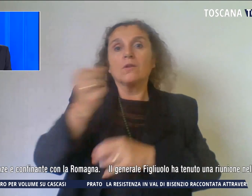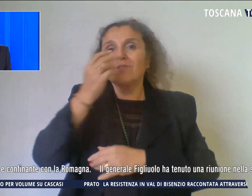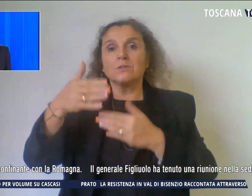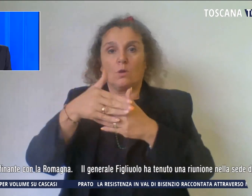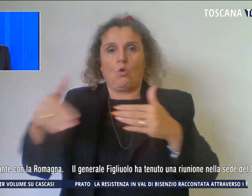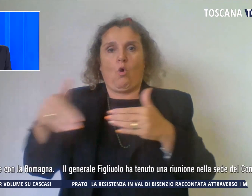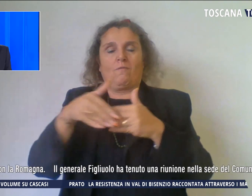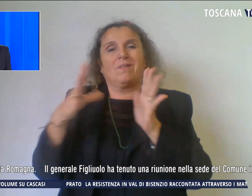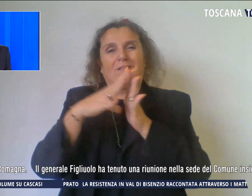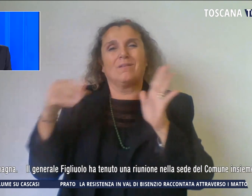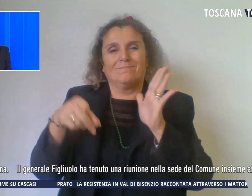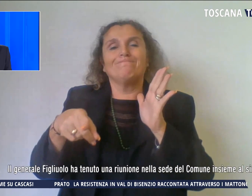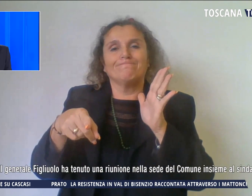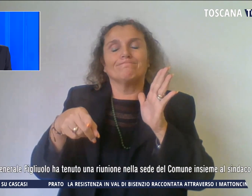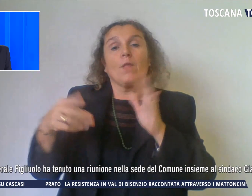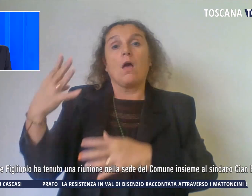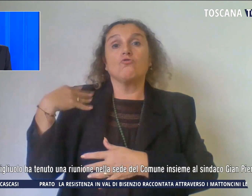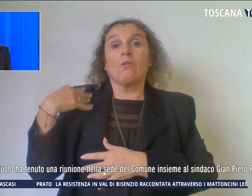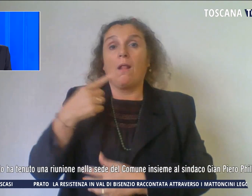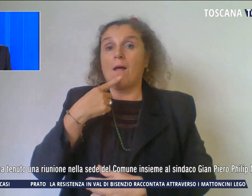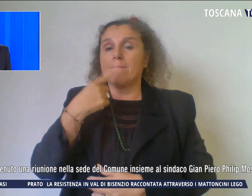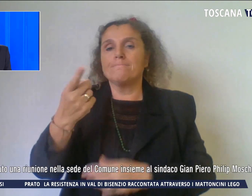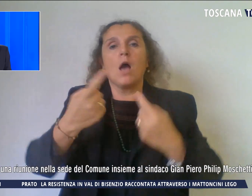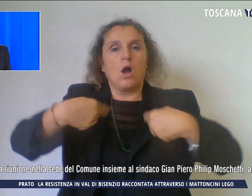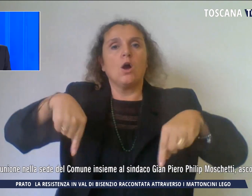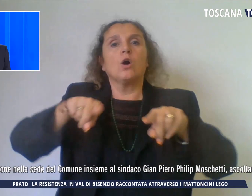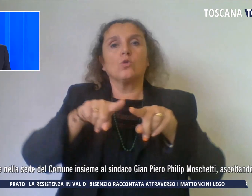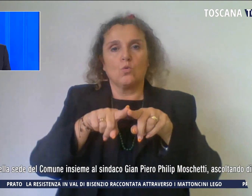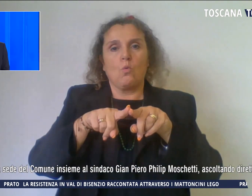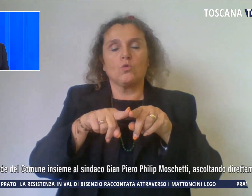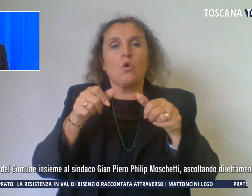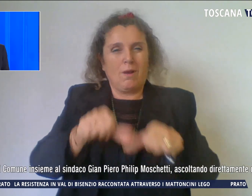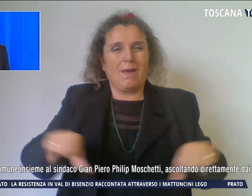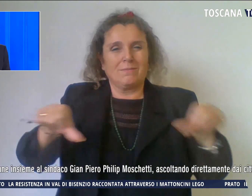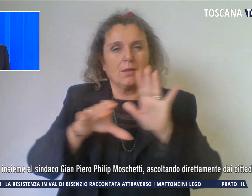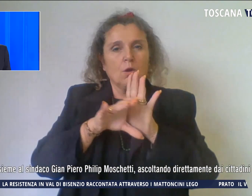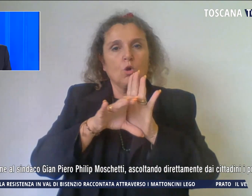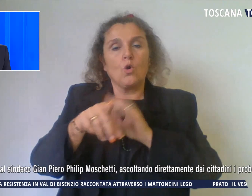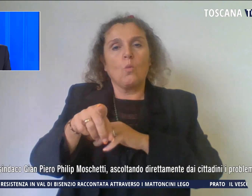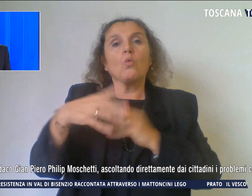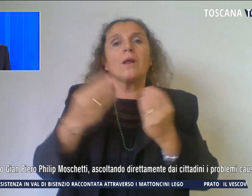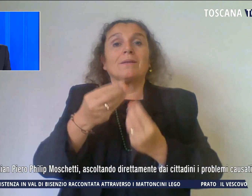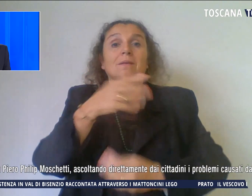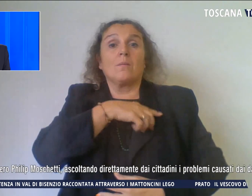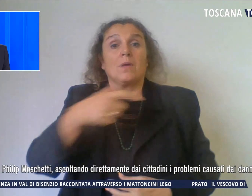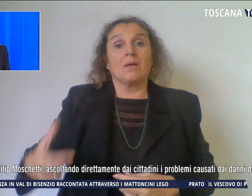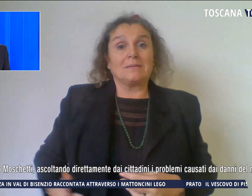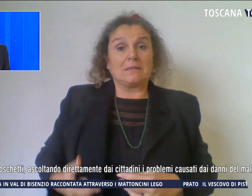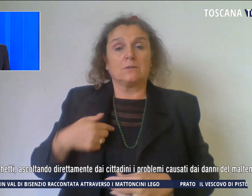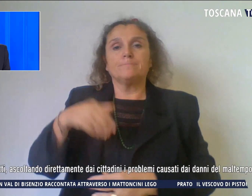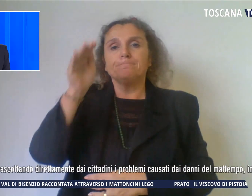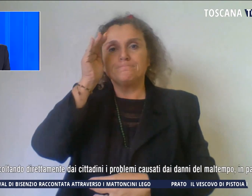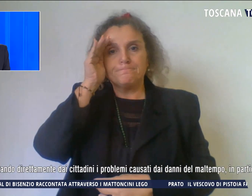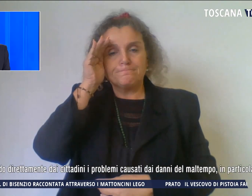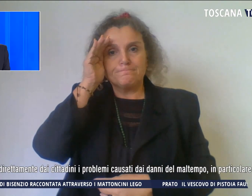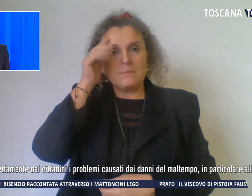Romagna. Il generale ha tenuto una riunione nella sede del comune insieme al sindaco ascoltando direttamente dai